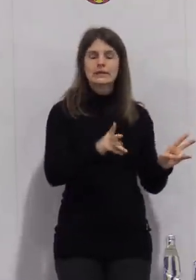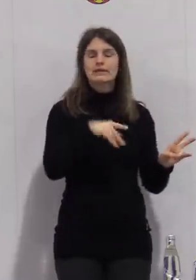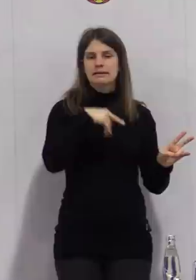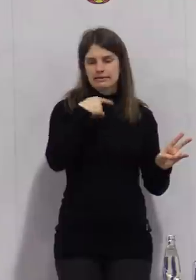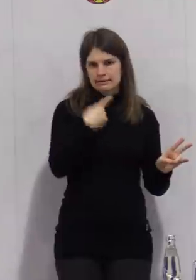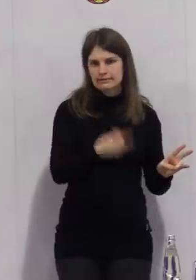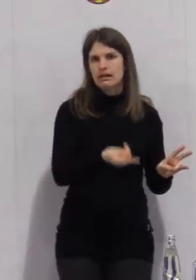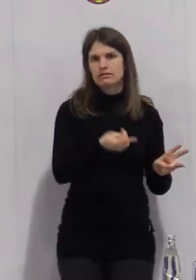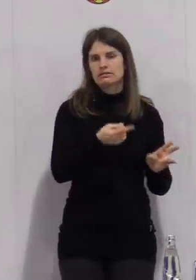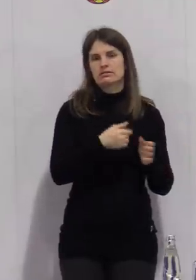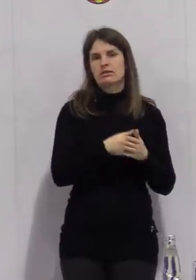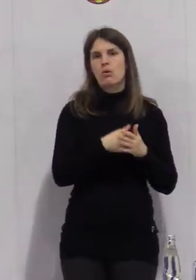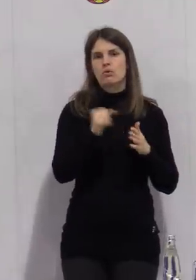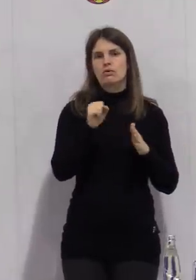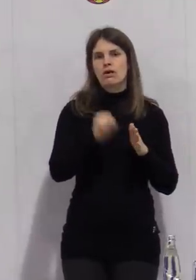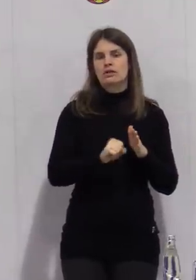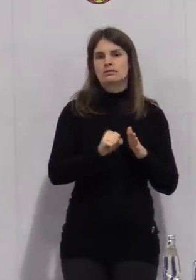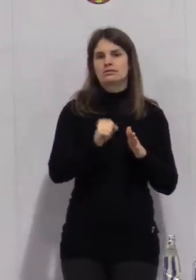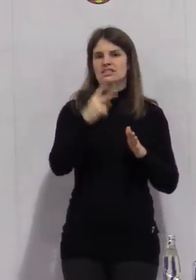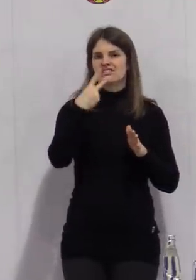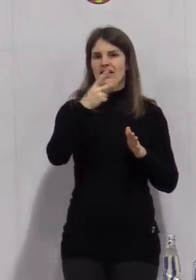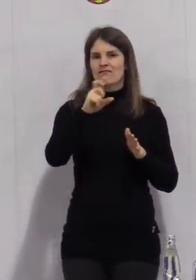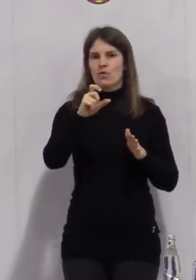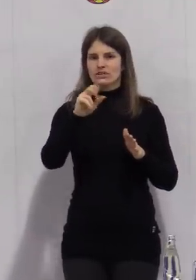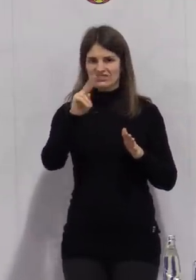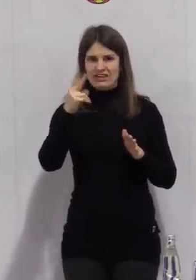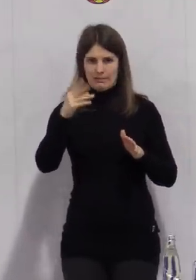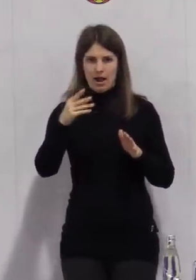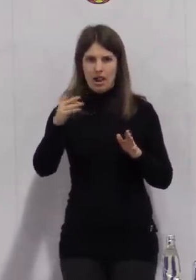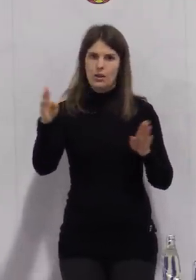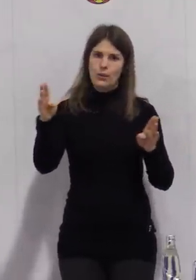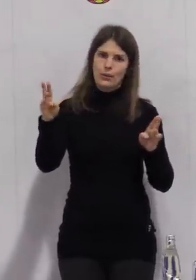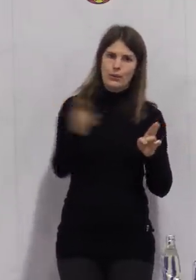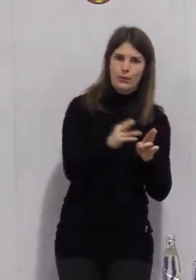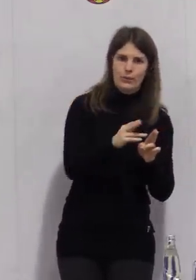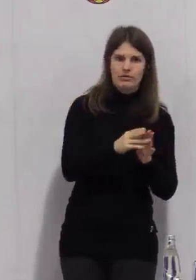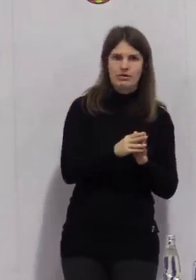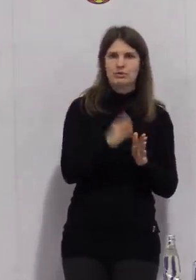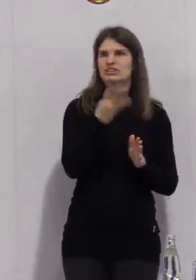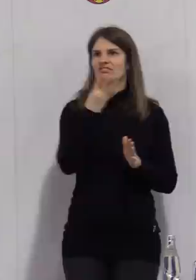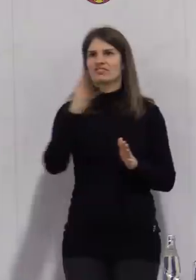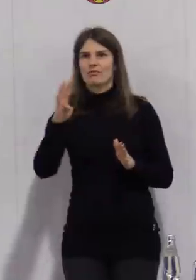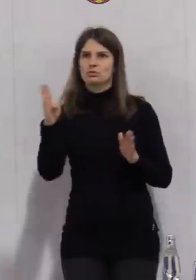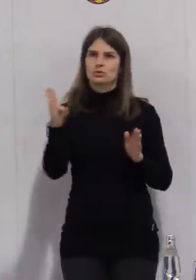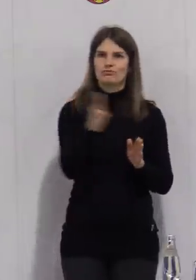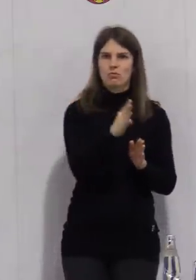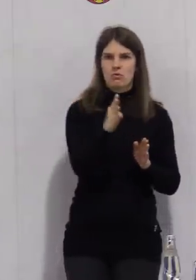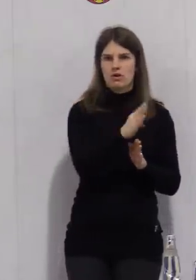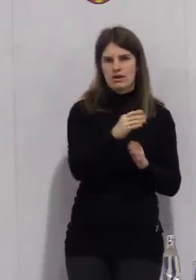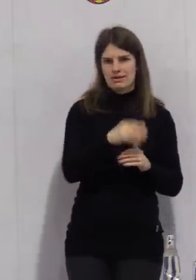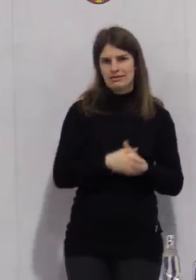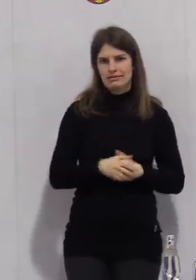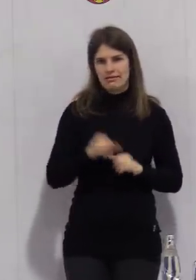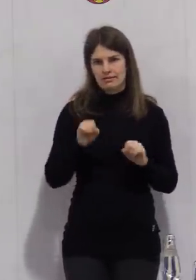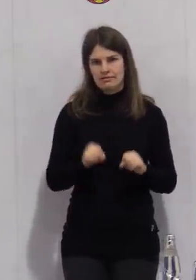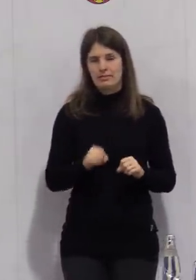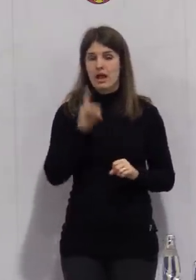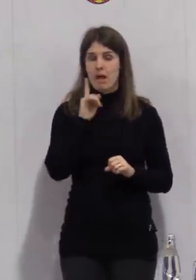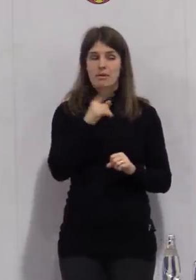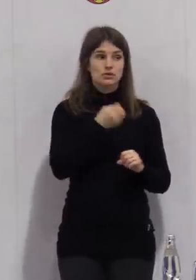natürlich auch eine vorzeitige Entlassung möglich. Also das heißt nicht erst nach vier Wochen. Aber bei